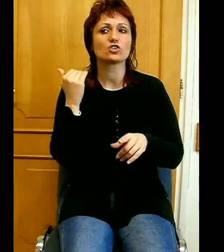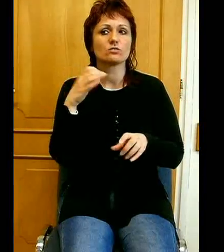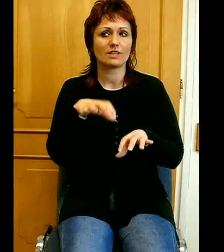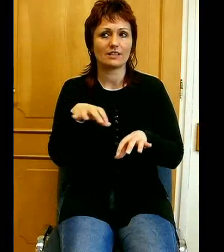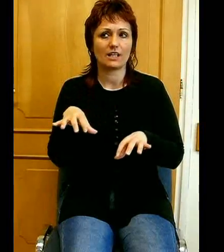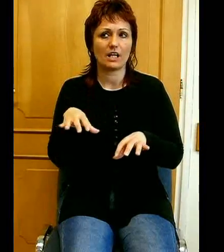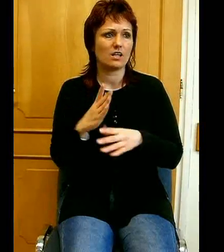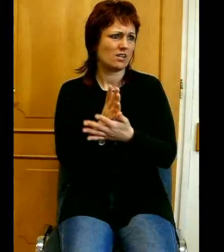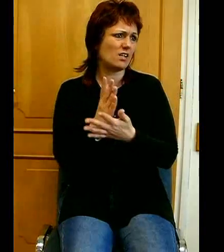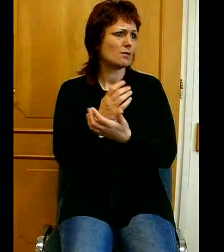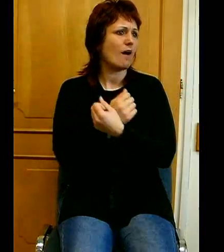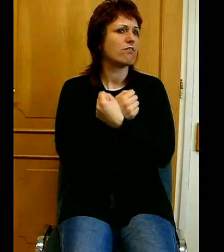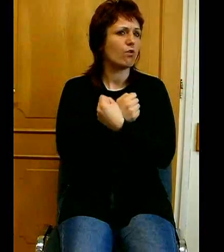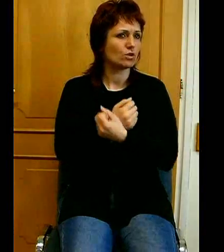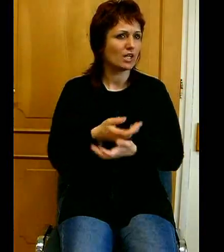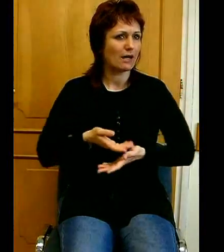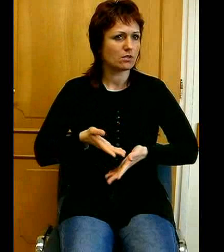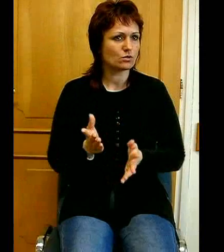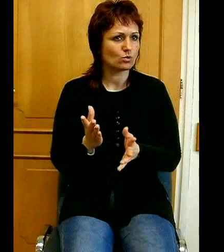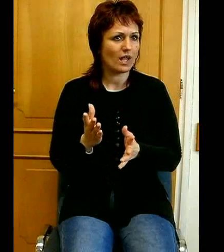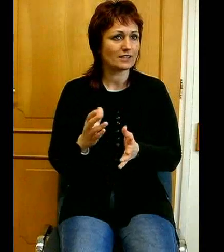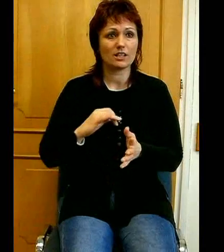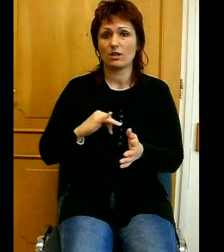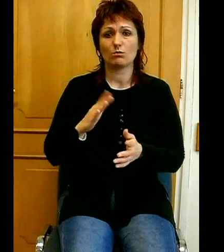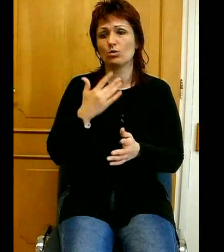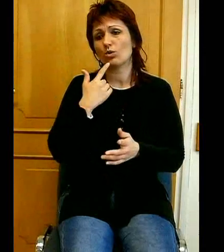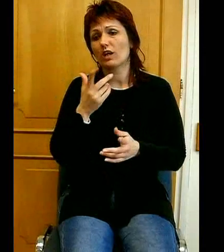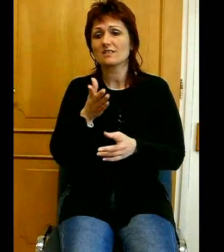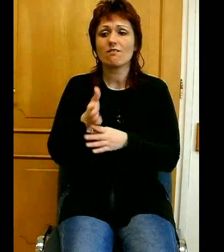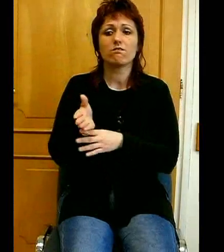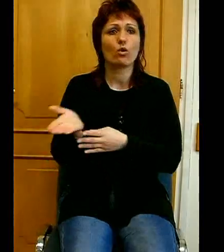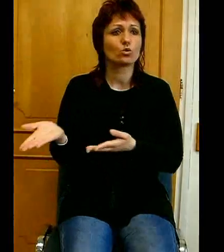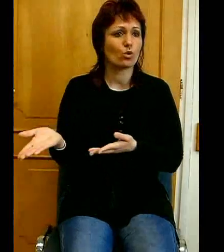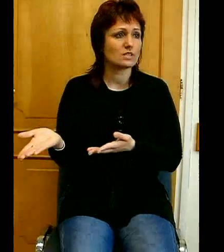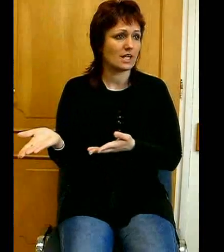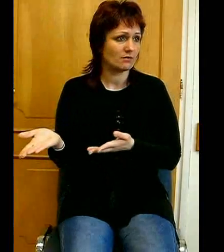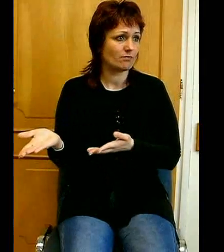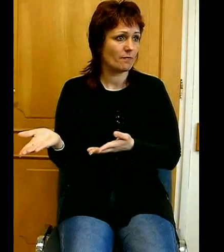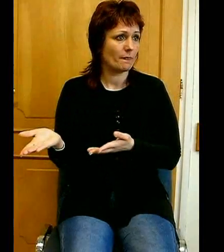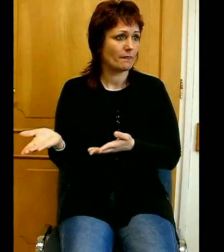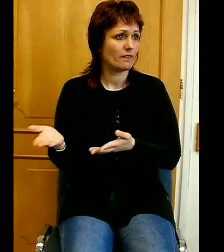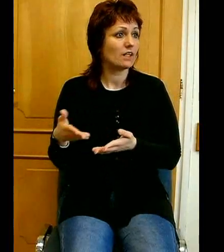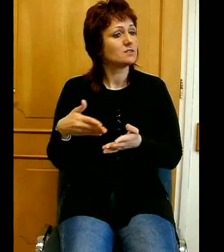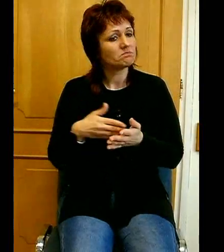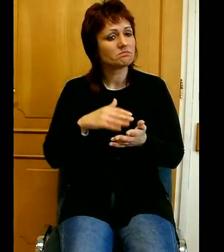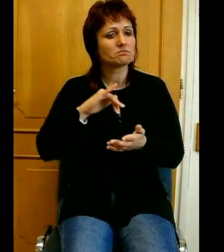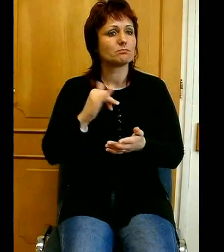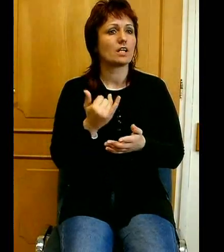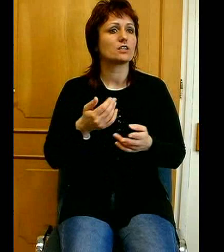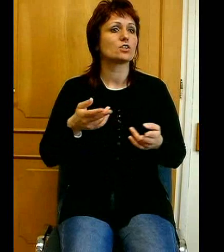semmi köze nem volt azokon a bűnöki, amik miatt Isten a népet fóságba küldte, és mégis többesszám első